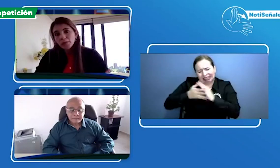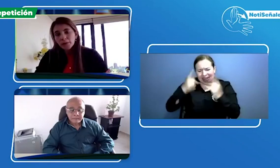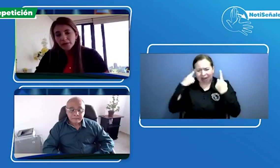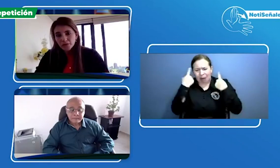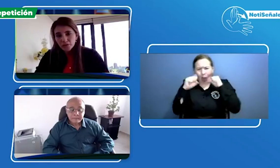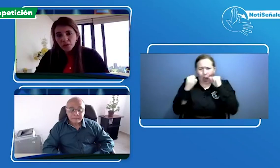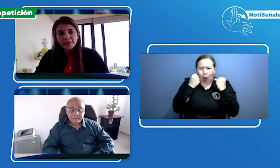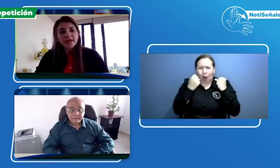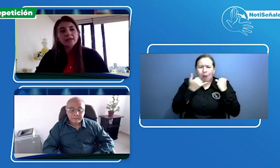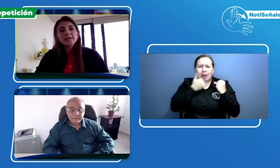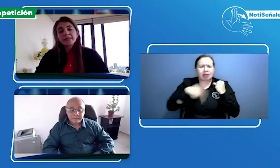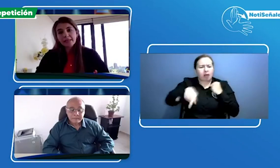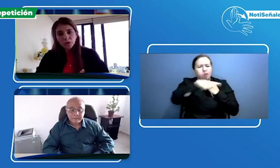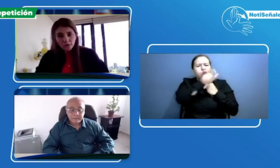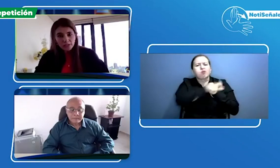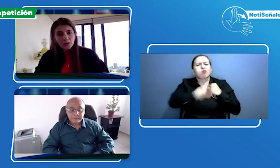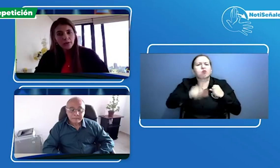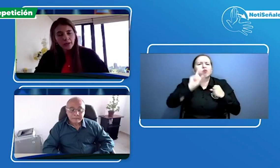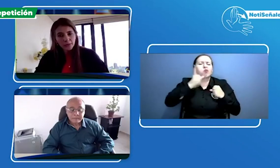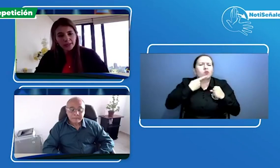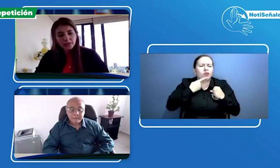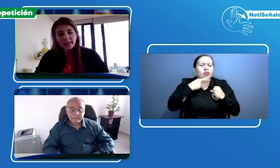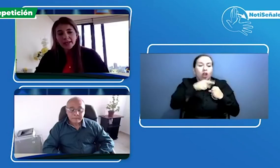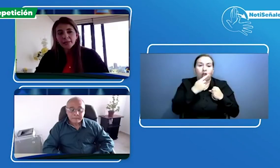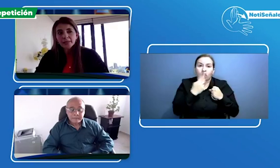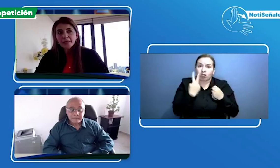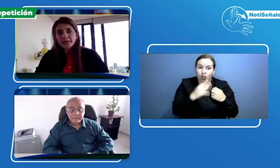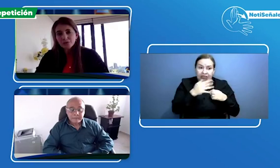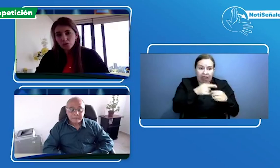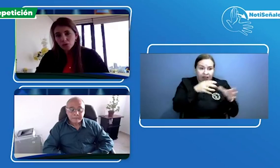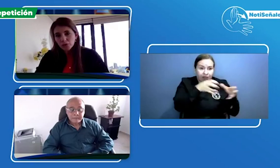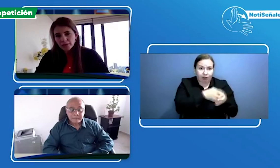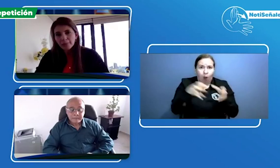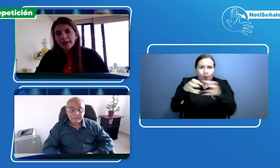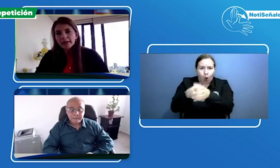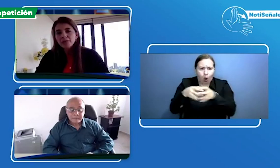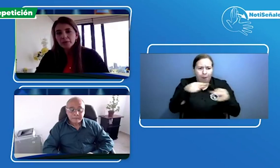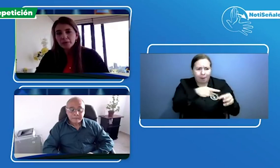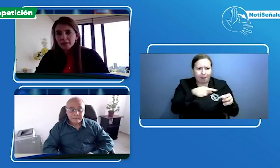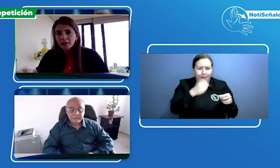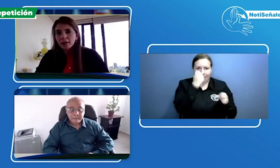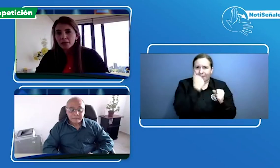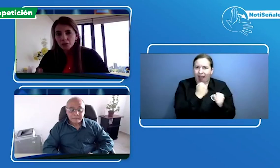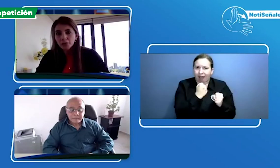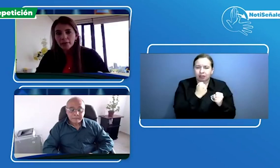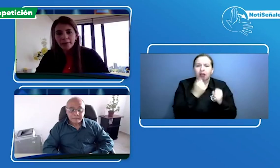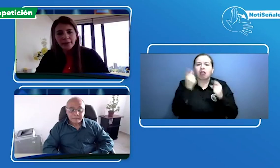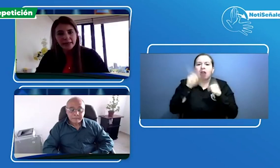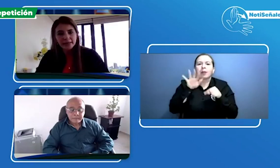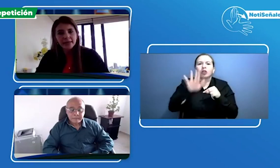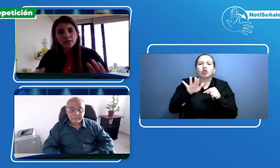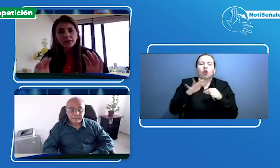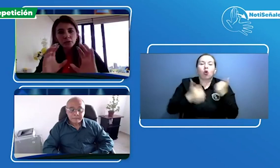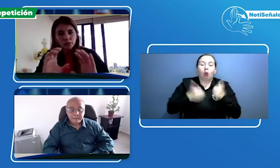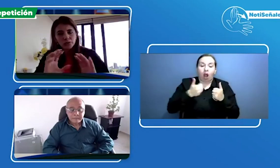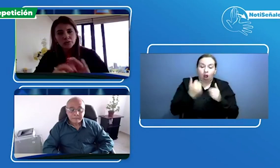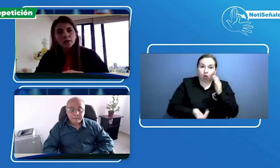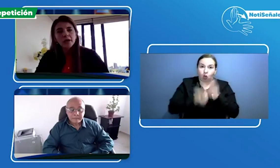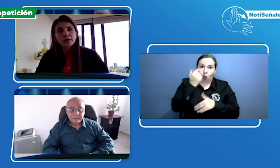población sorda de dos aseguradores realmente estos son los principales pero también trabajamos con Nueva APS con algunos usuarios